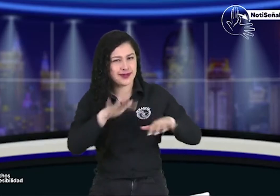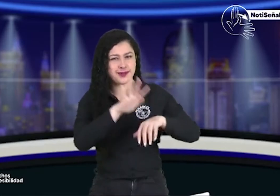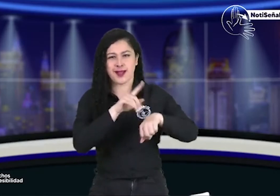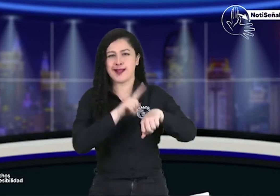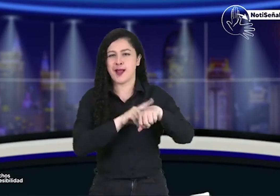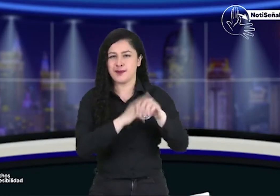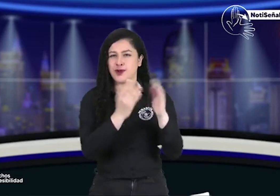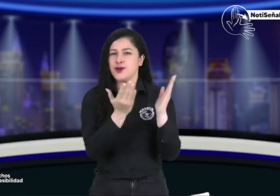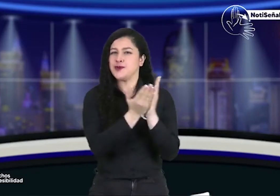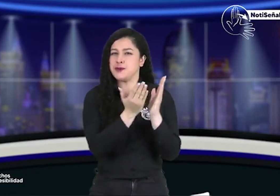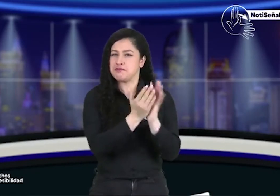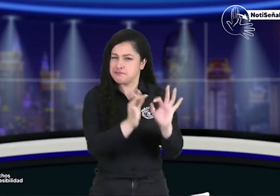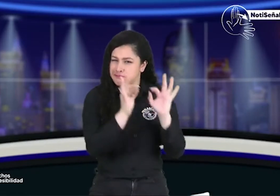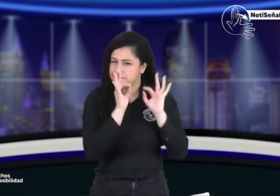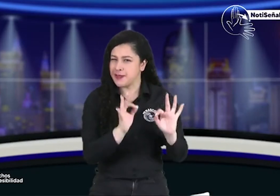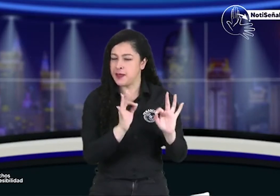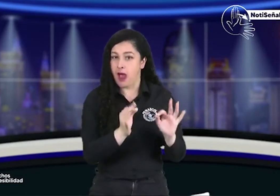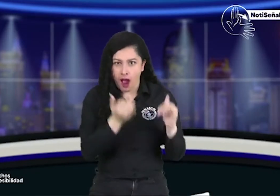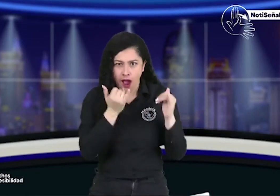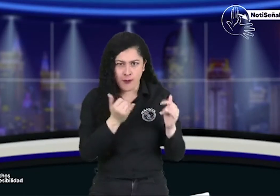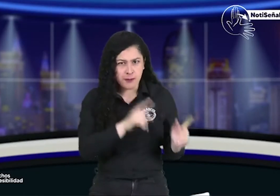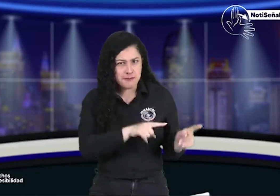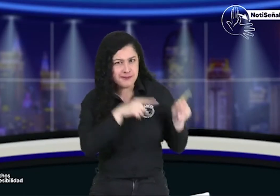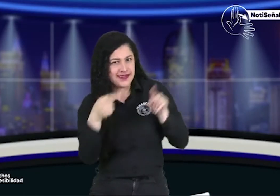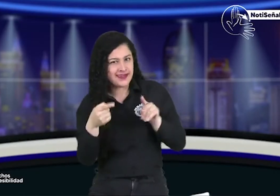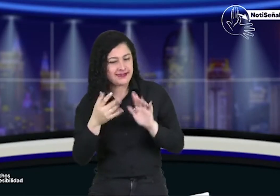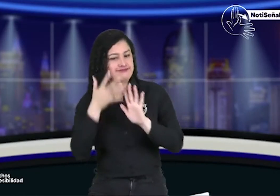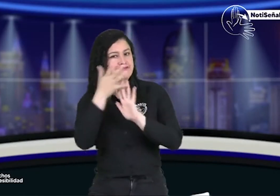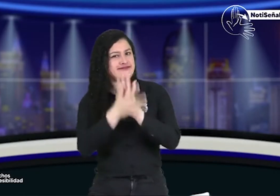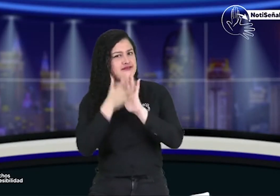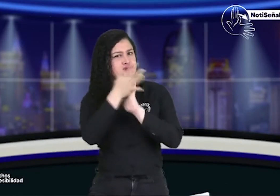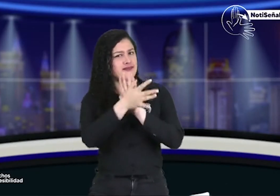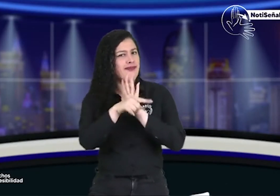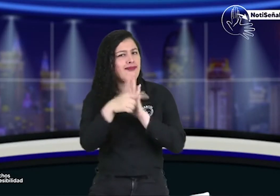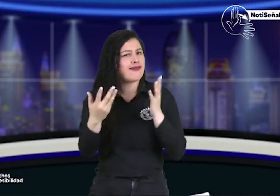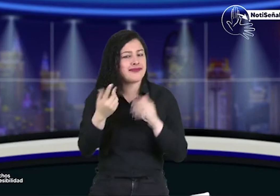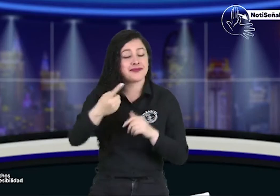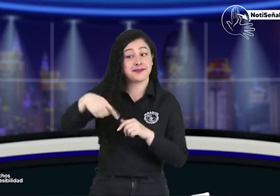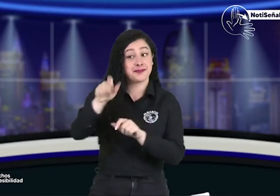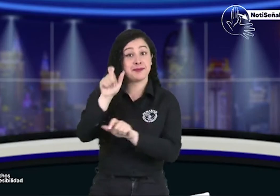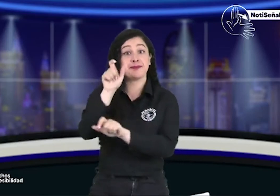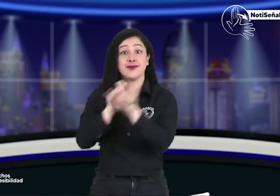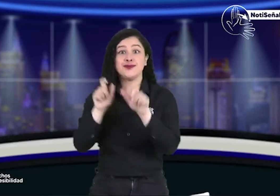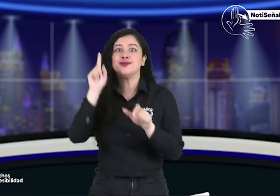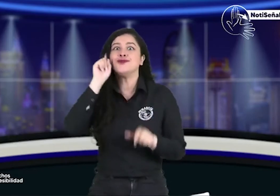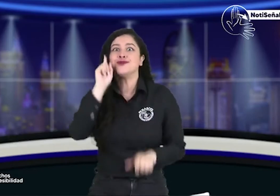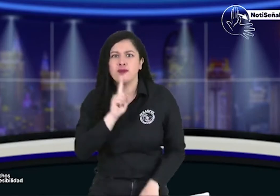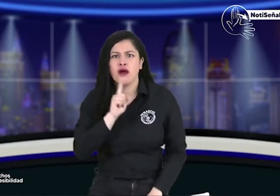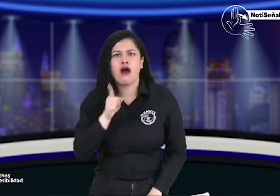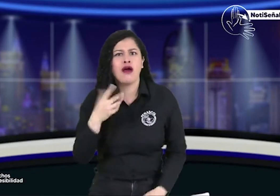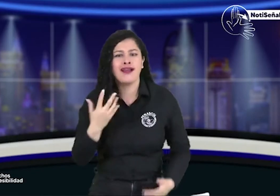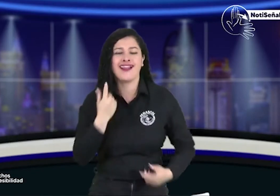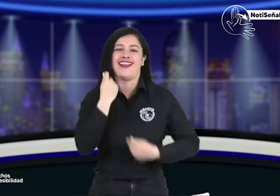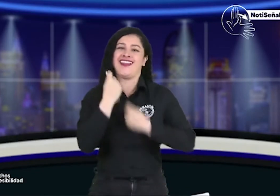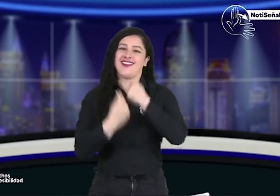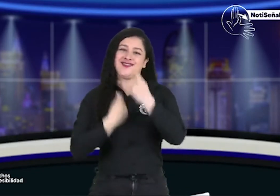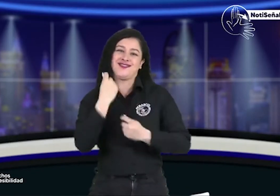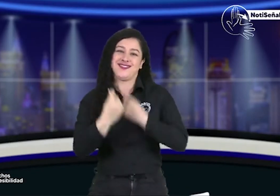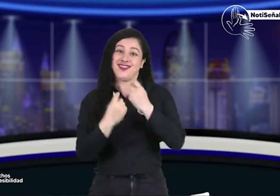bueno gracias por este espacio y por esta noticia tan importante ahora en Notice Señales continuamos